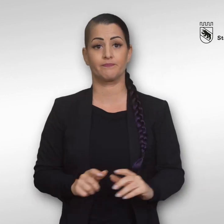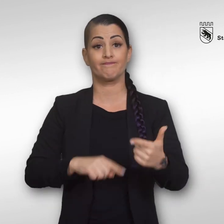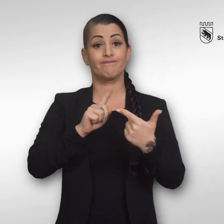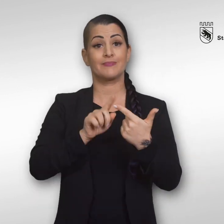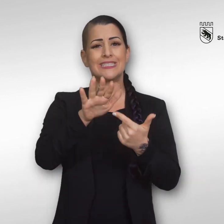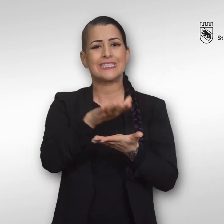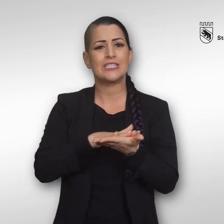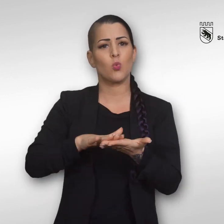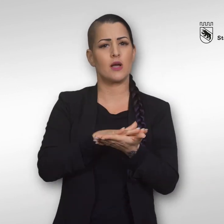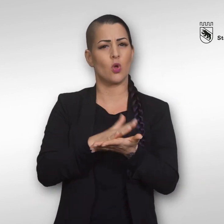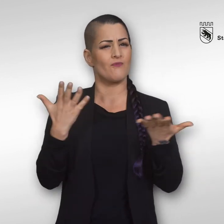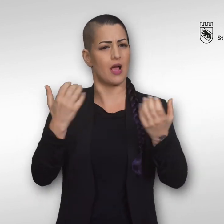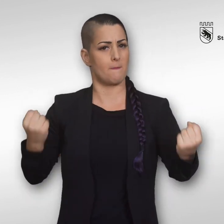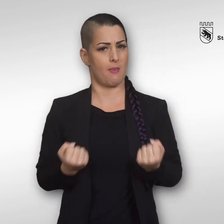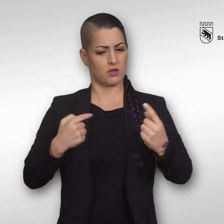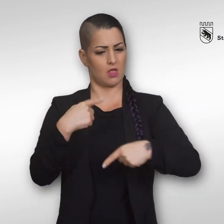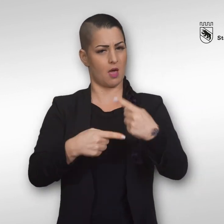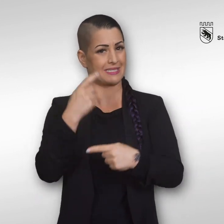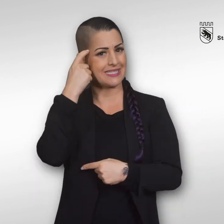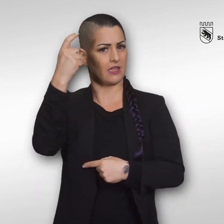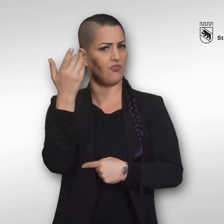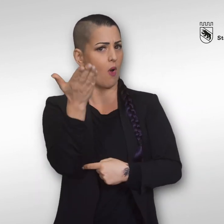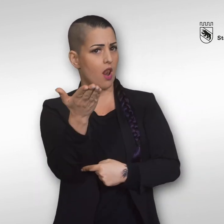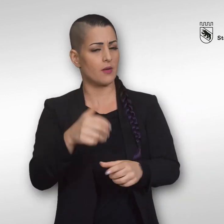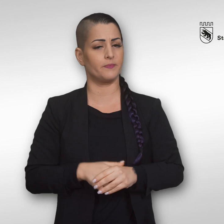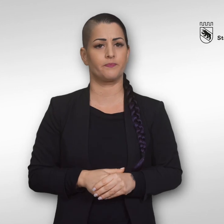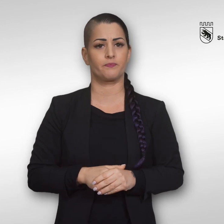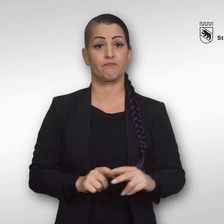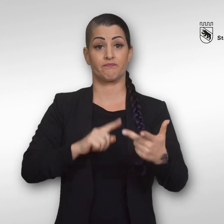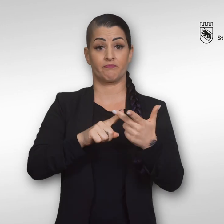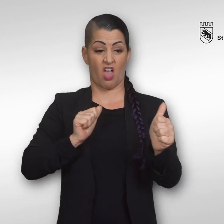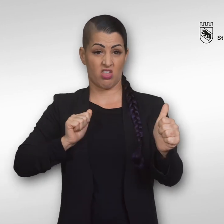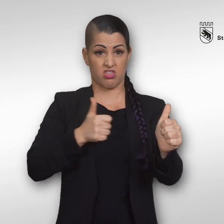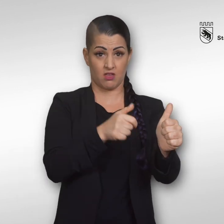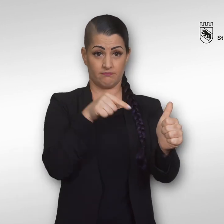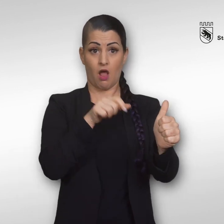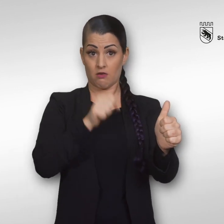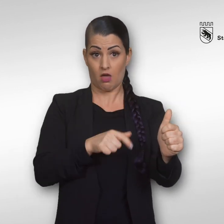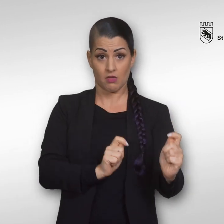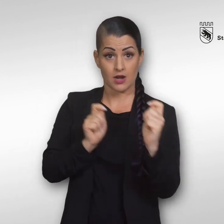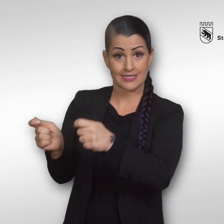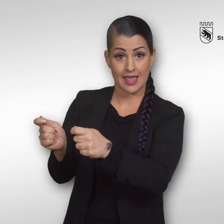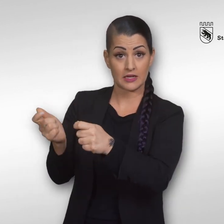Welche Massnahmen sind in Ihrer Situation sinnvoll? Kann Stalking angezeigt werden?